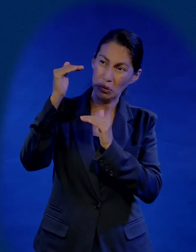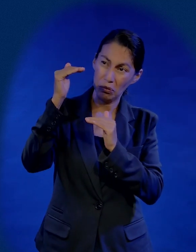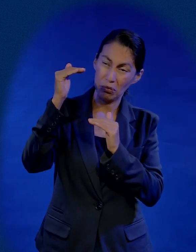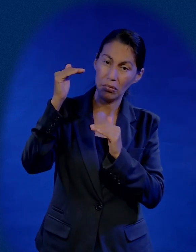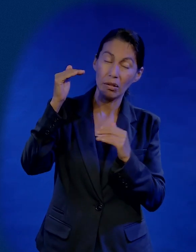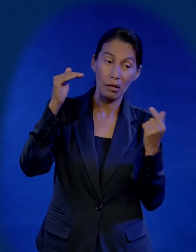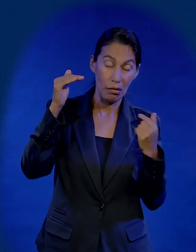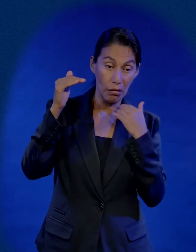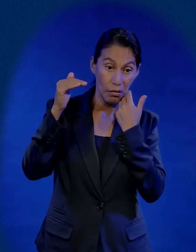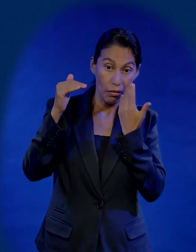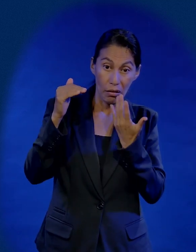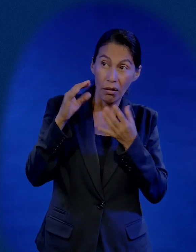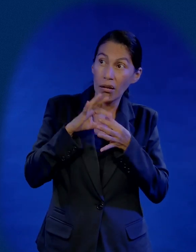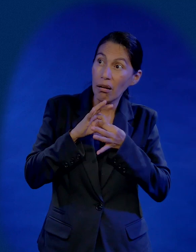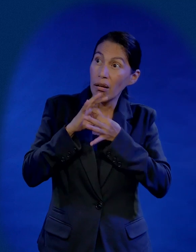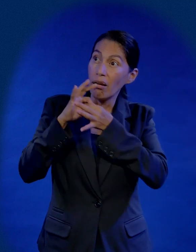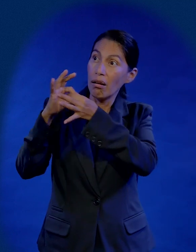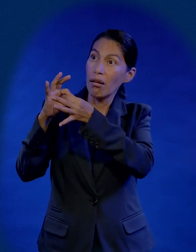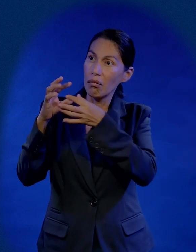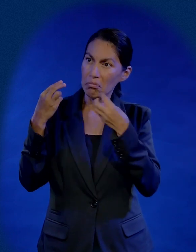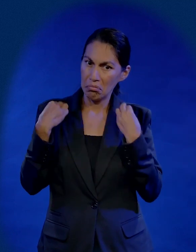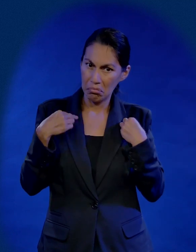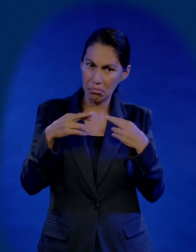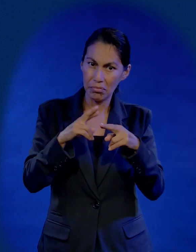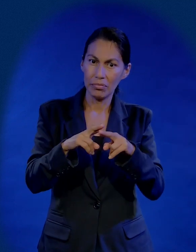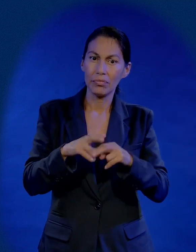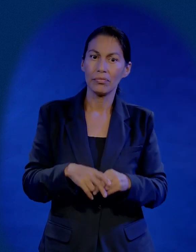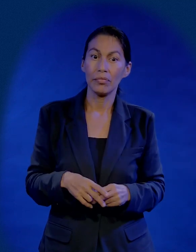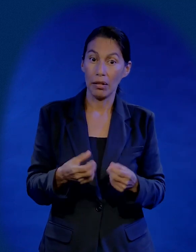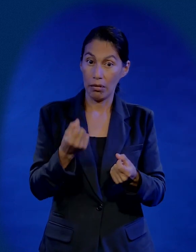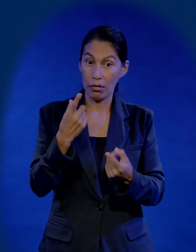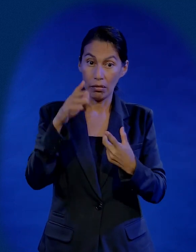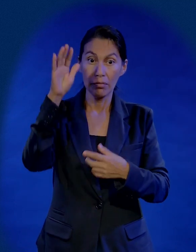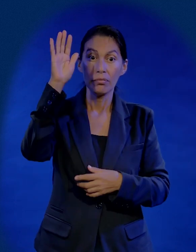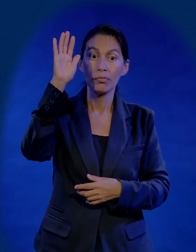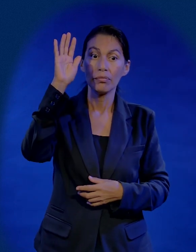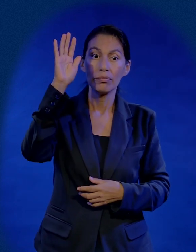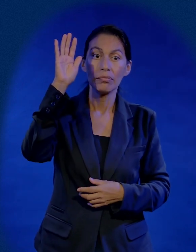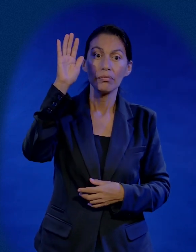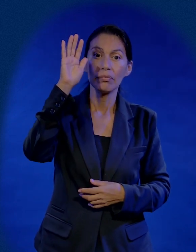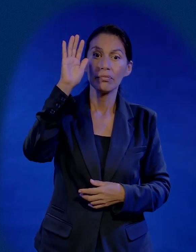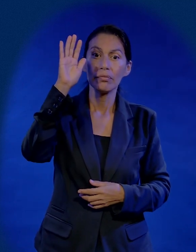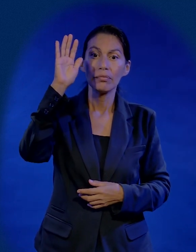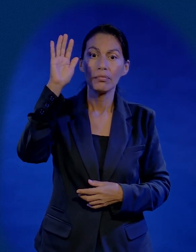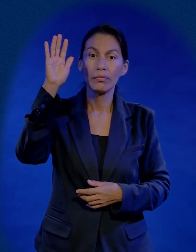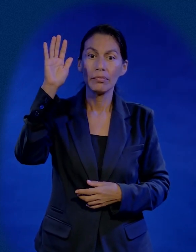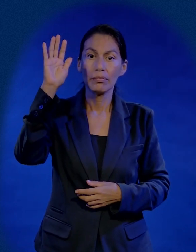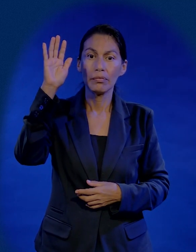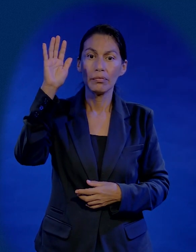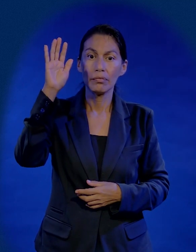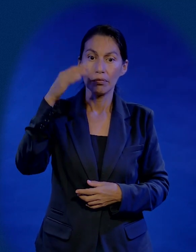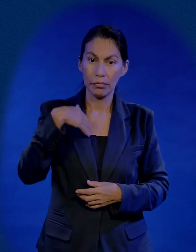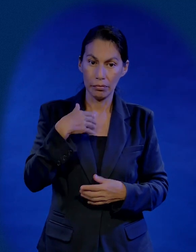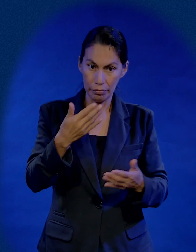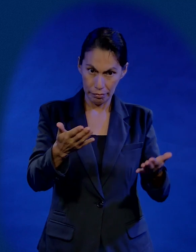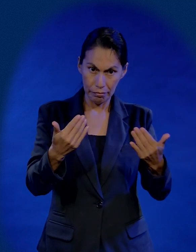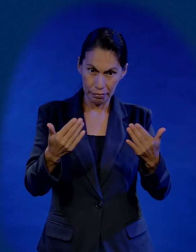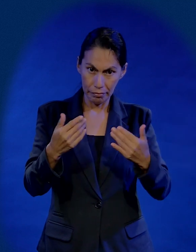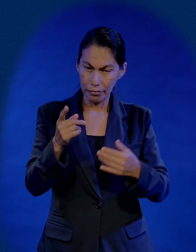y desea ser de Jesús su maestro hay una persona aquí levante su mano por favor levanta tu mano